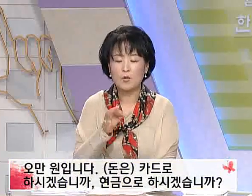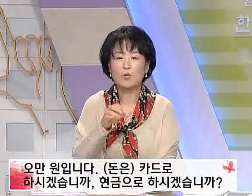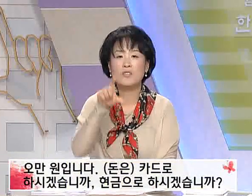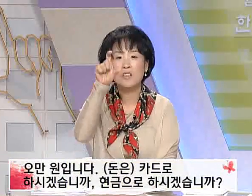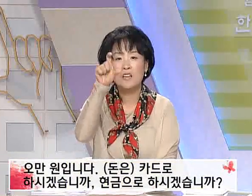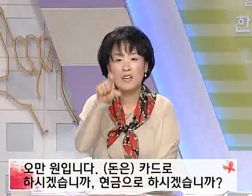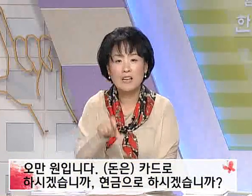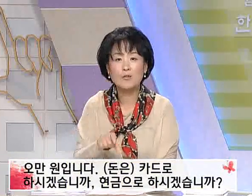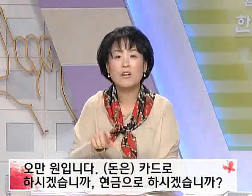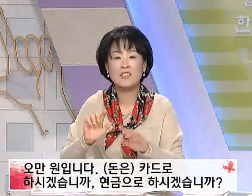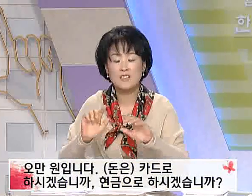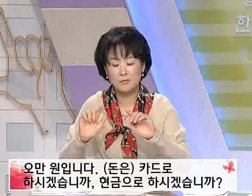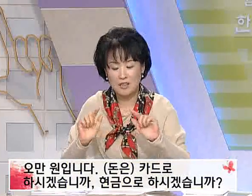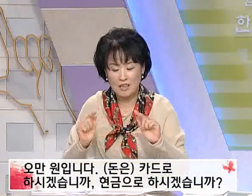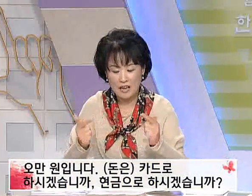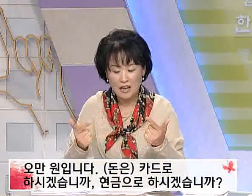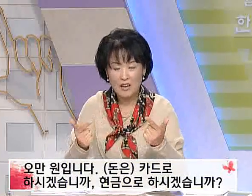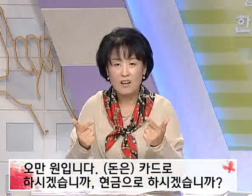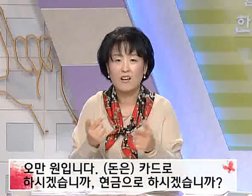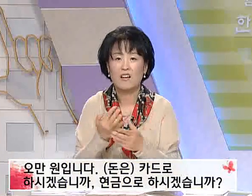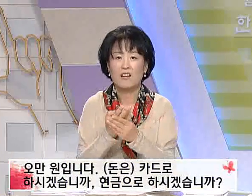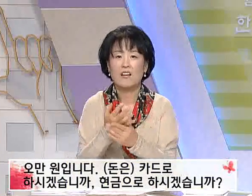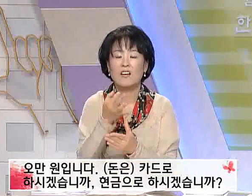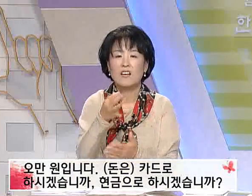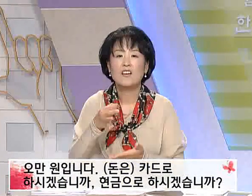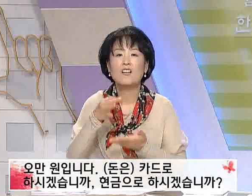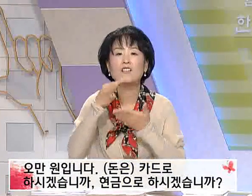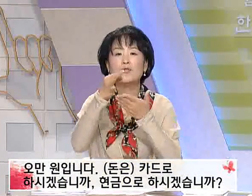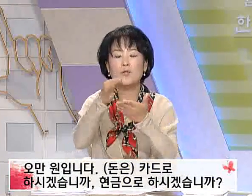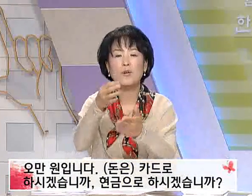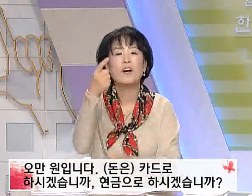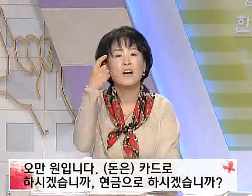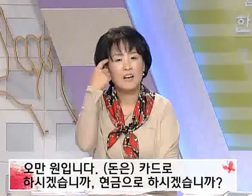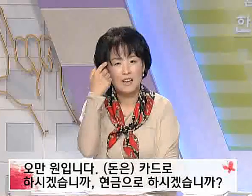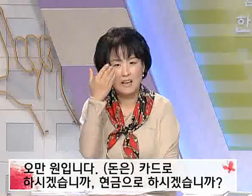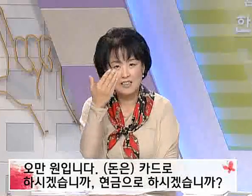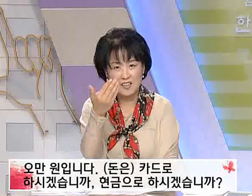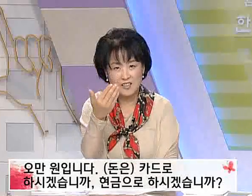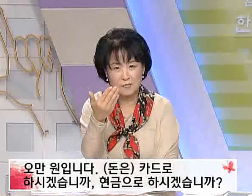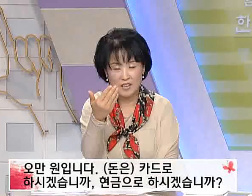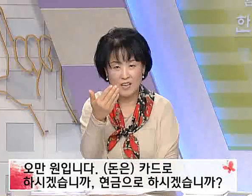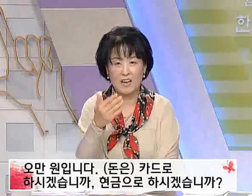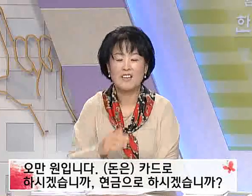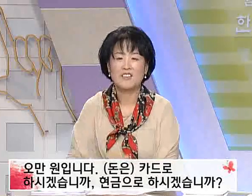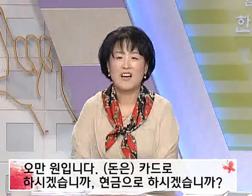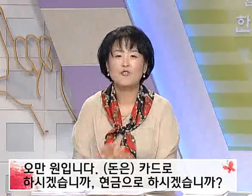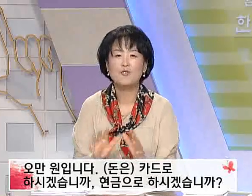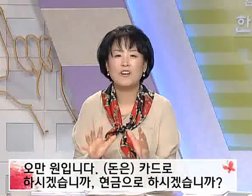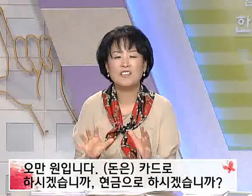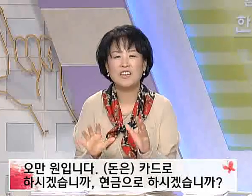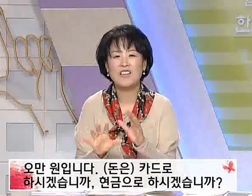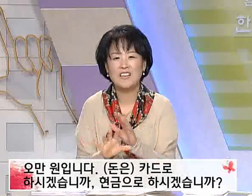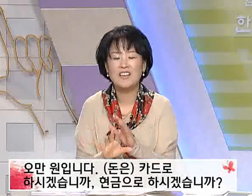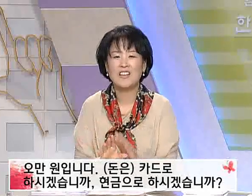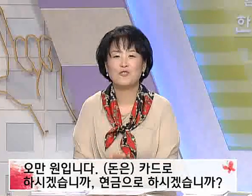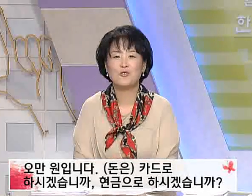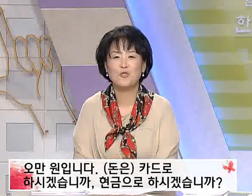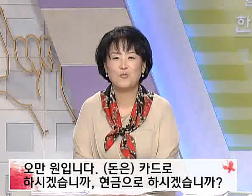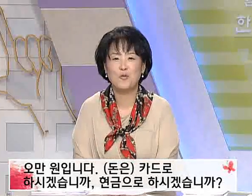돈은 카드로 하시겠습니까? 현금으로 하시겠습니까? 한국어는 상당히 다른 구조를